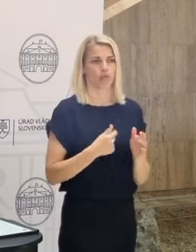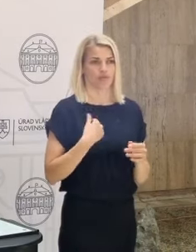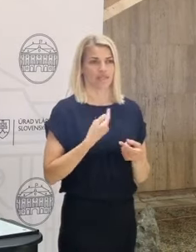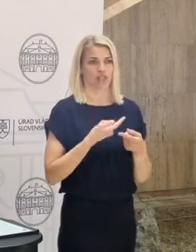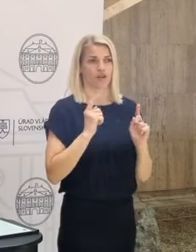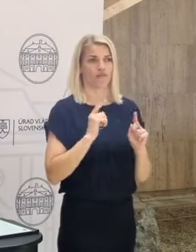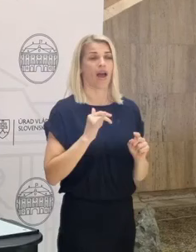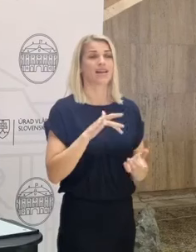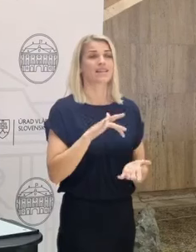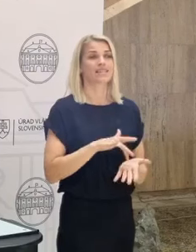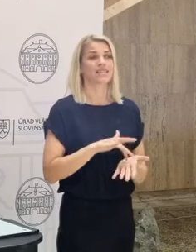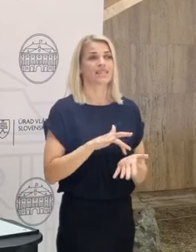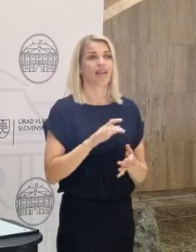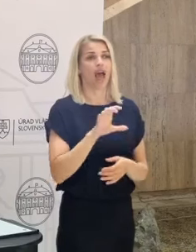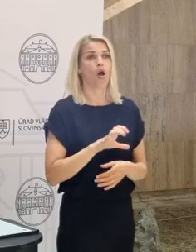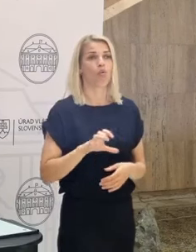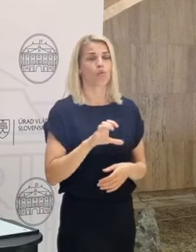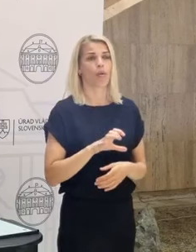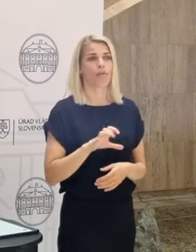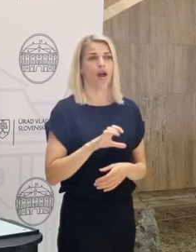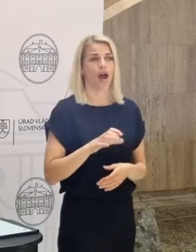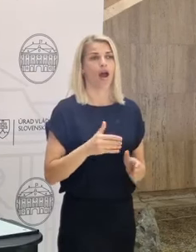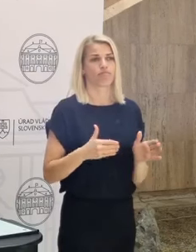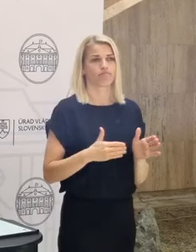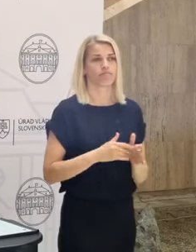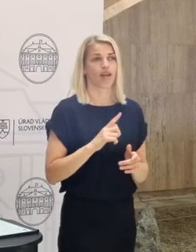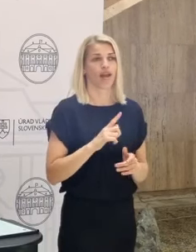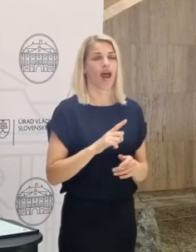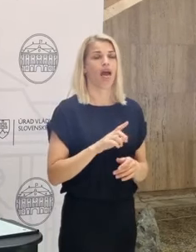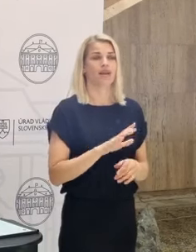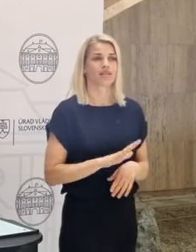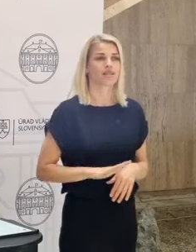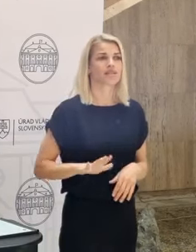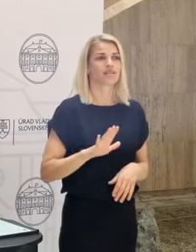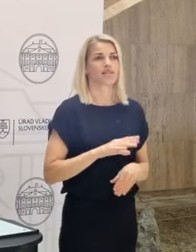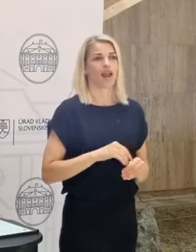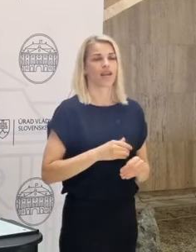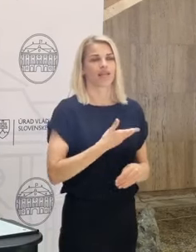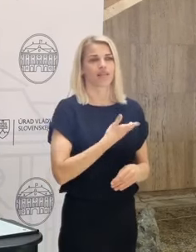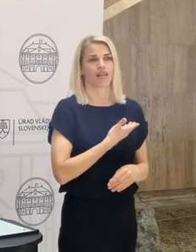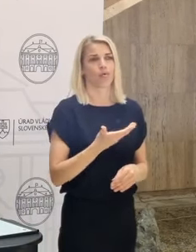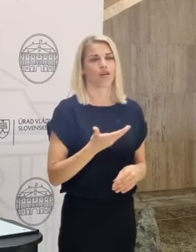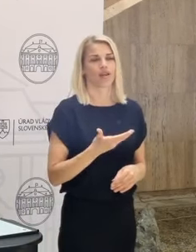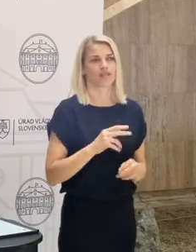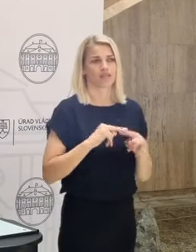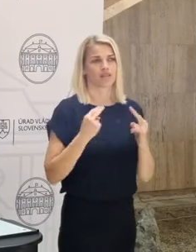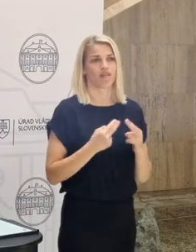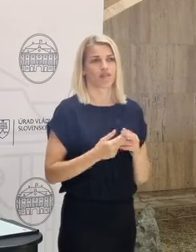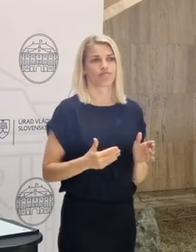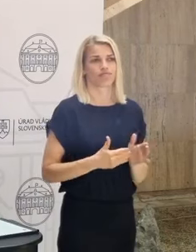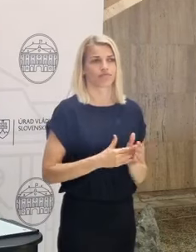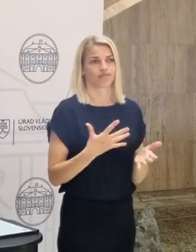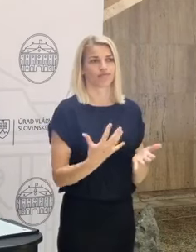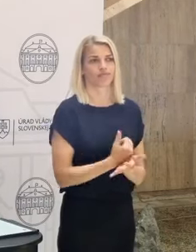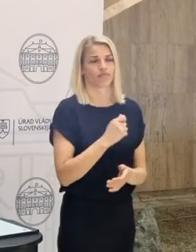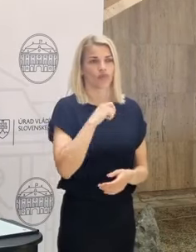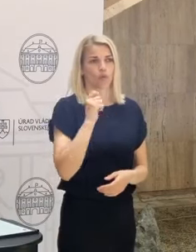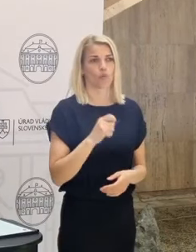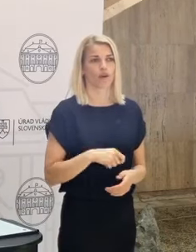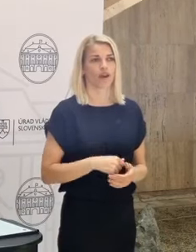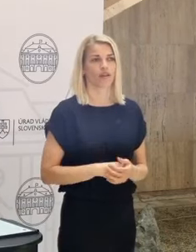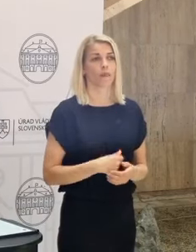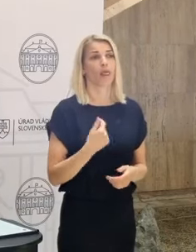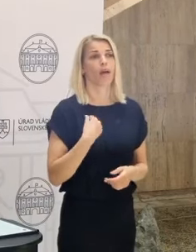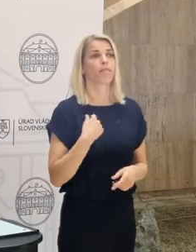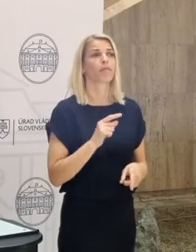Stredná Európa to potrebuje veľmi, ale celý demokratický svet to potrebuje taktiež. Takže preto tá moja výzva bola, aby sme v žiadnom prípade